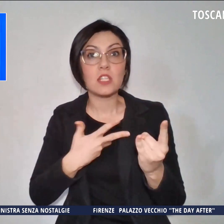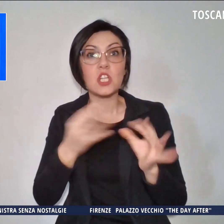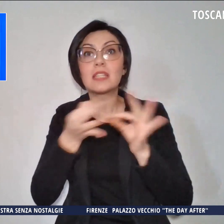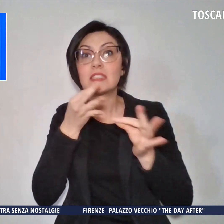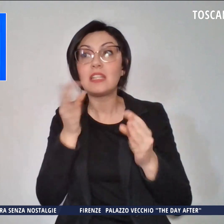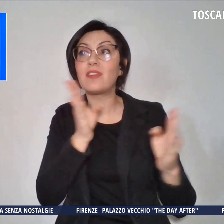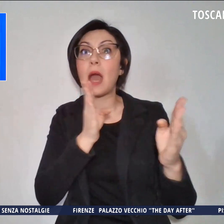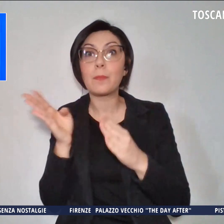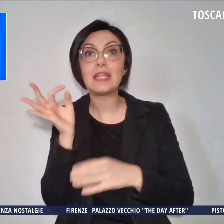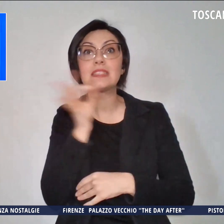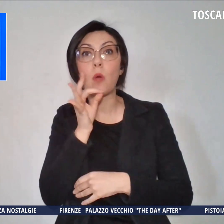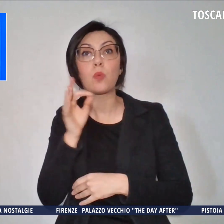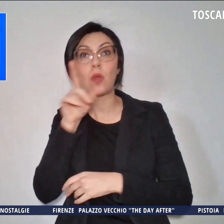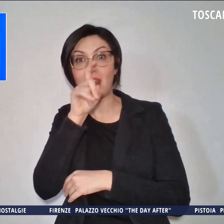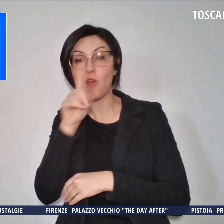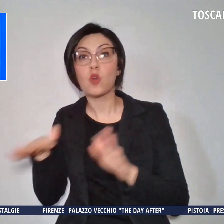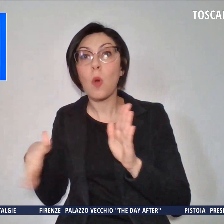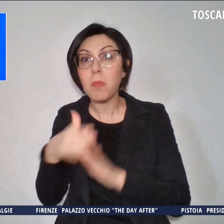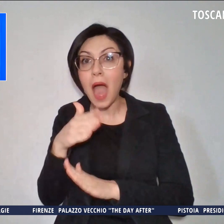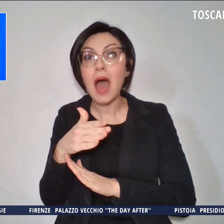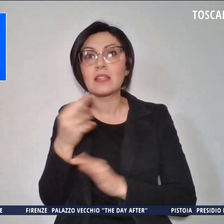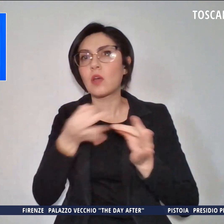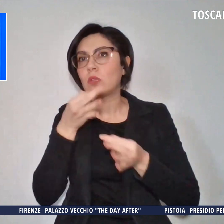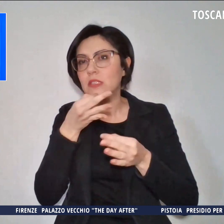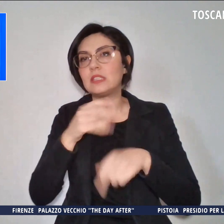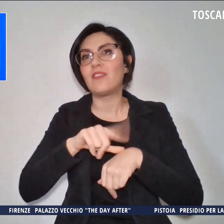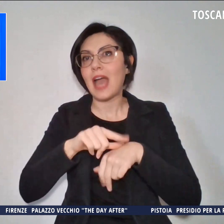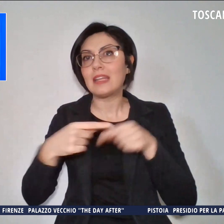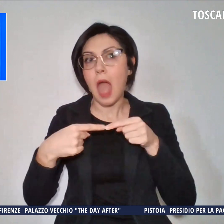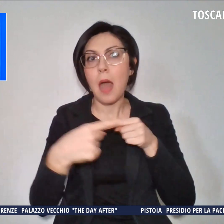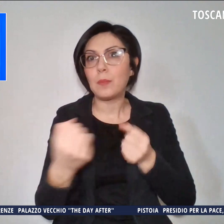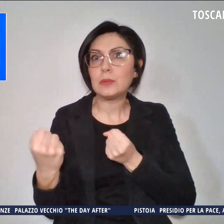Livorno con tempi di percorrenza piuttosto lunghi.